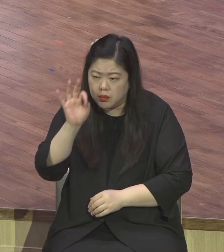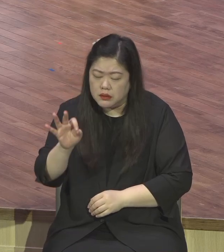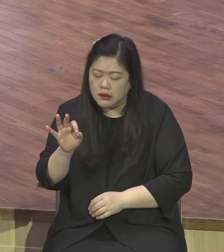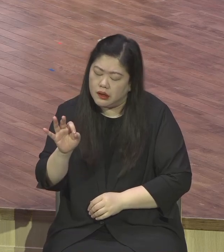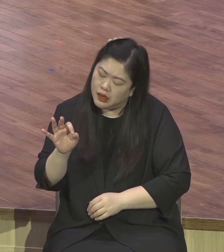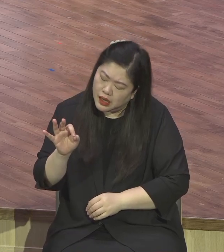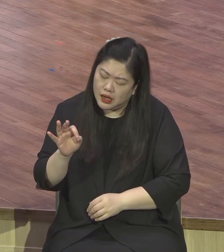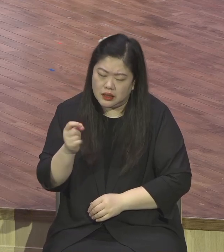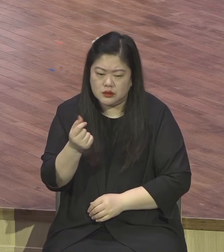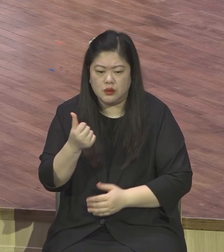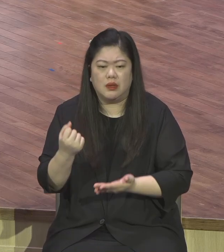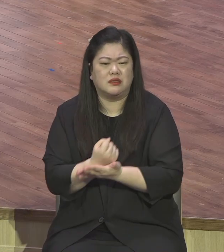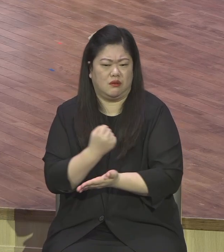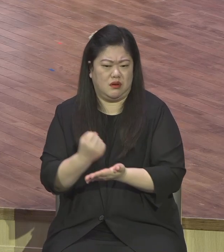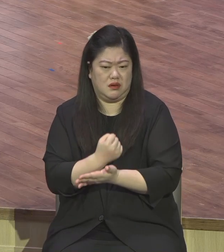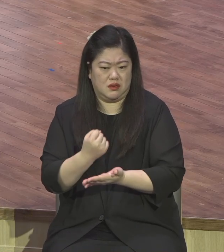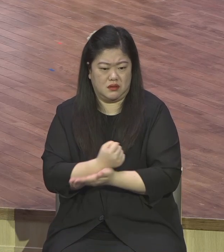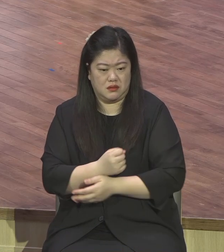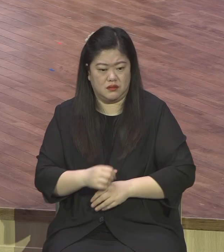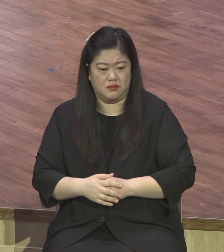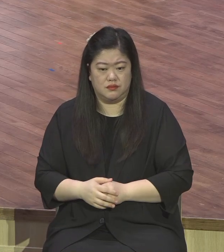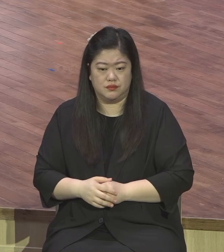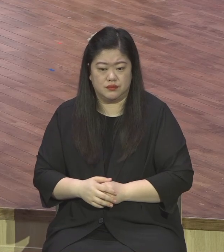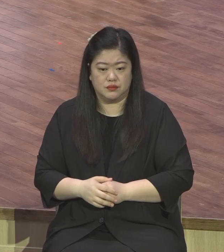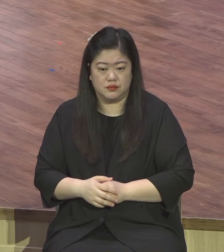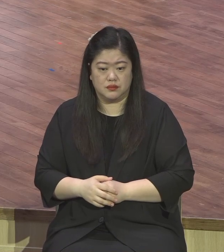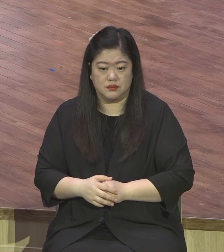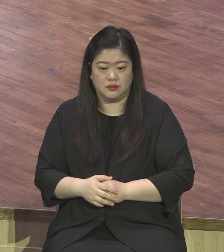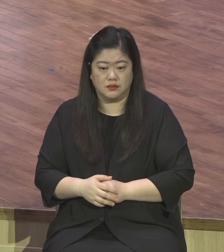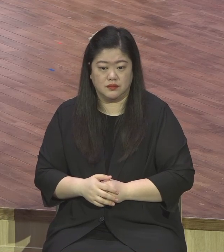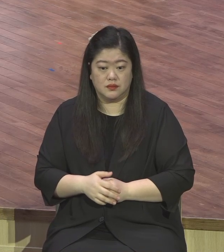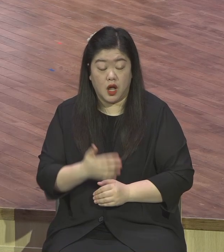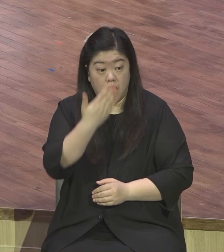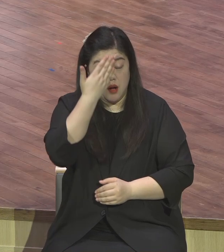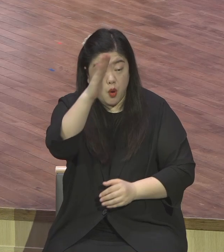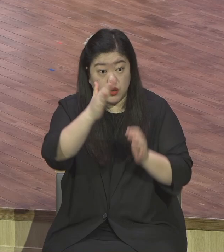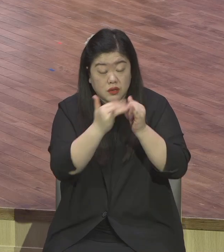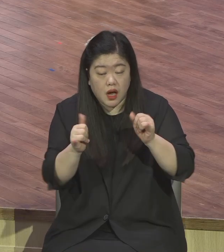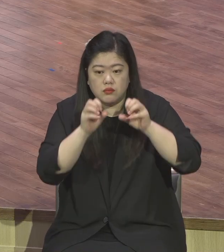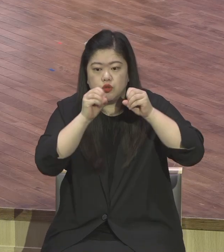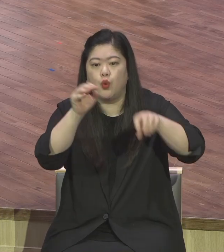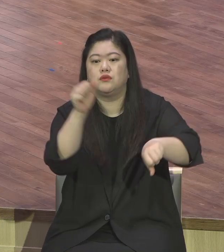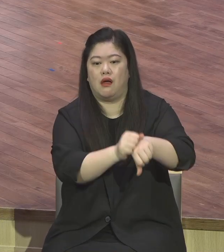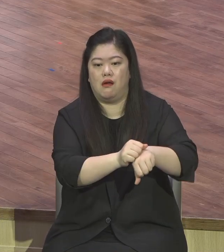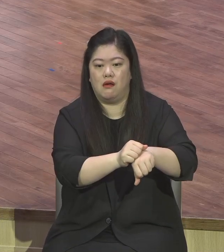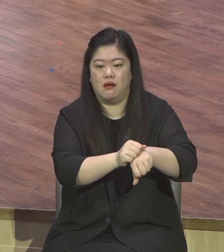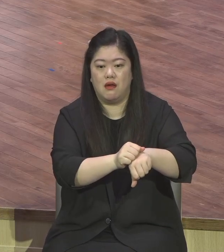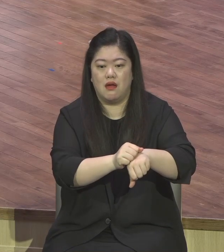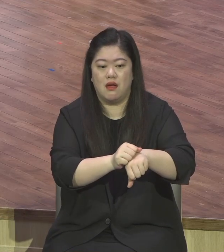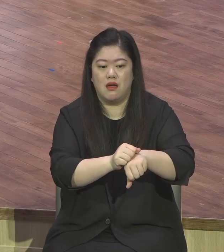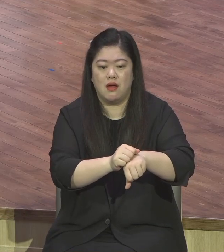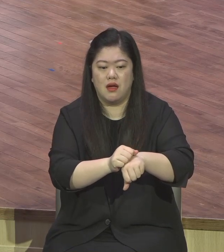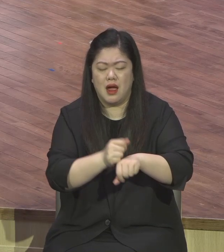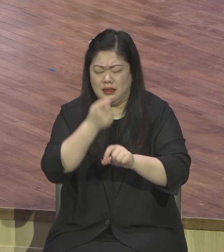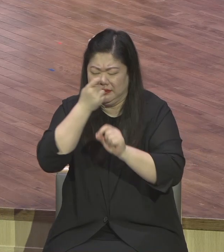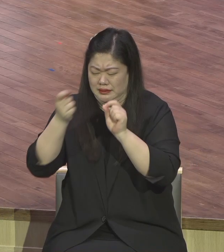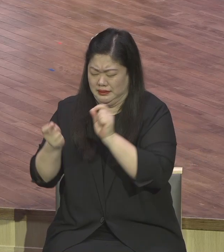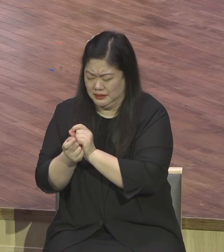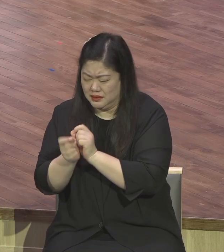안타까운 분이 많이 있죠 가까울 수록은 이런 거 봐요 착각을 해 너나 너나 뭐 내가 네